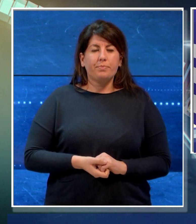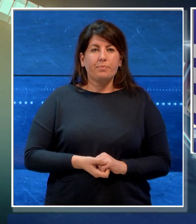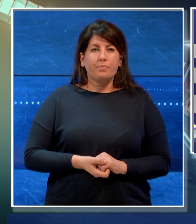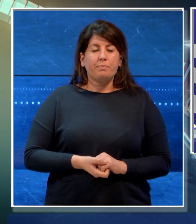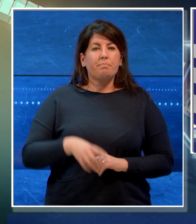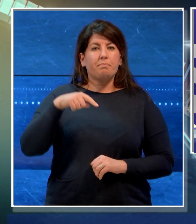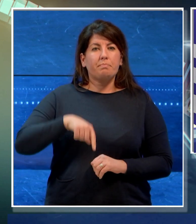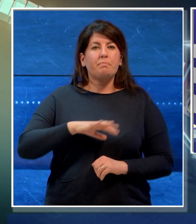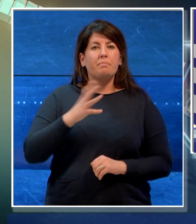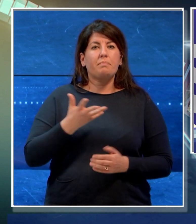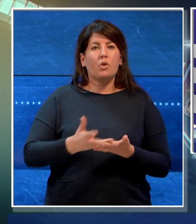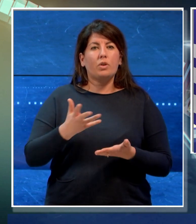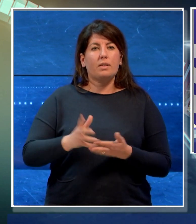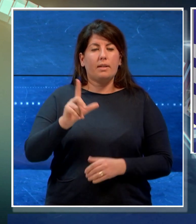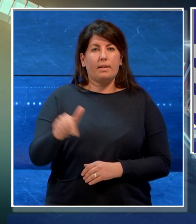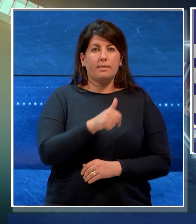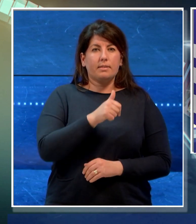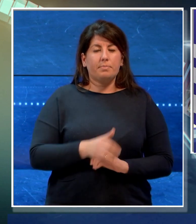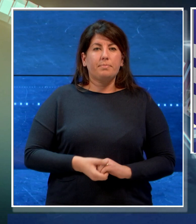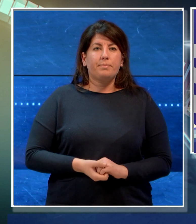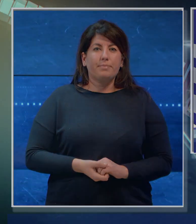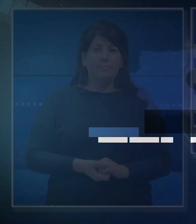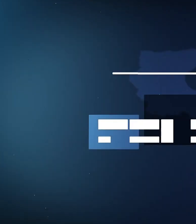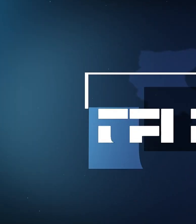E adesso le altre notizie del TGLIS.